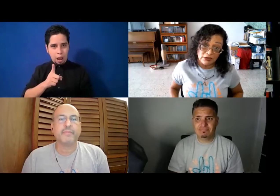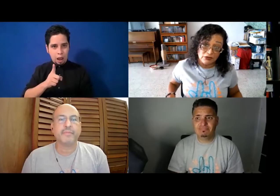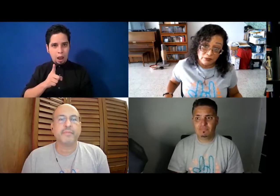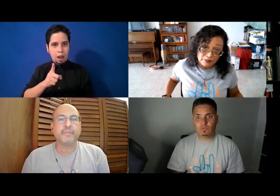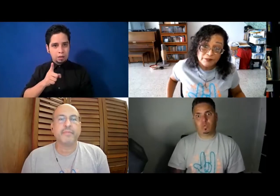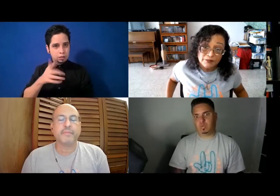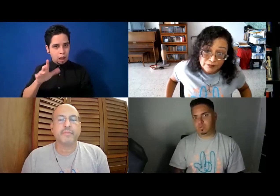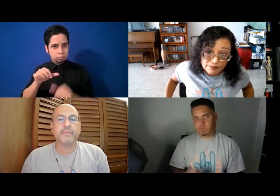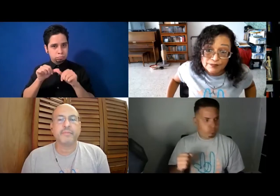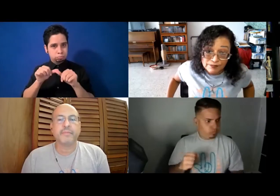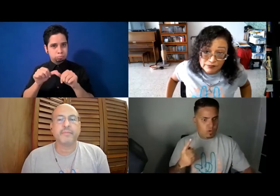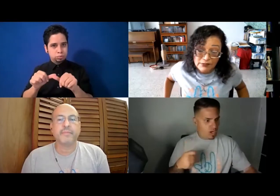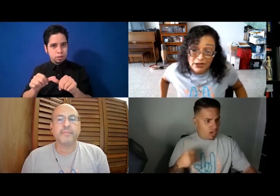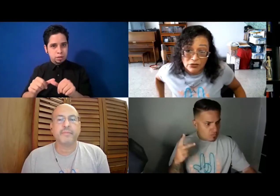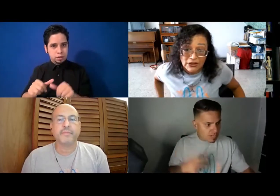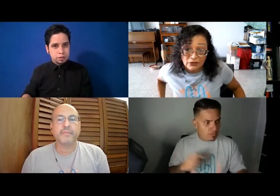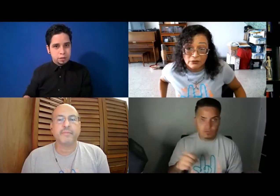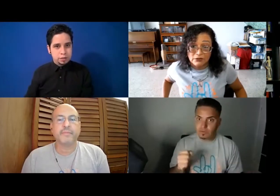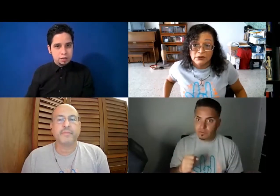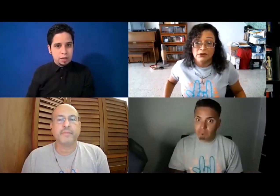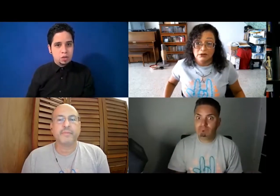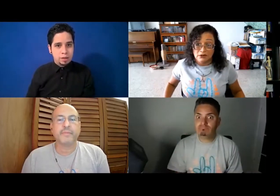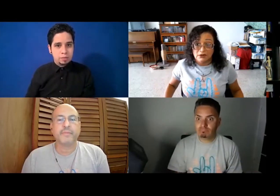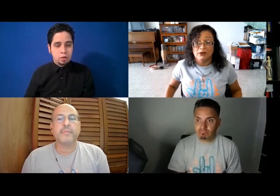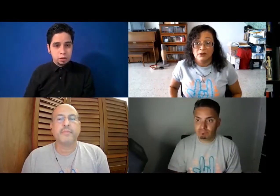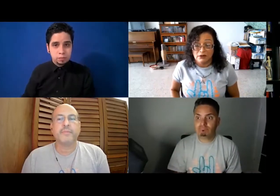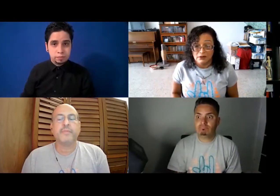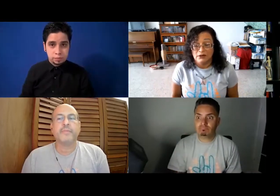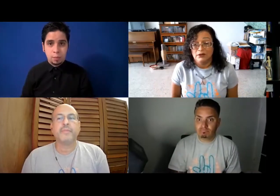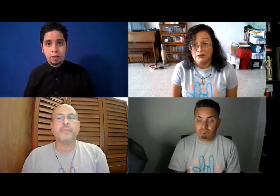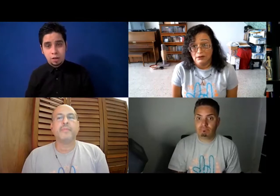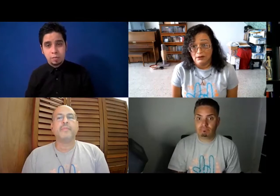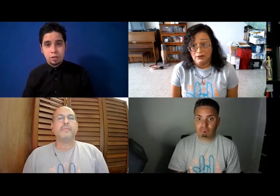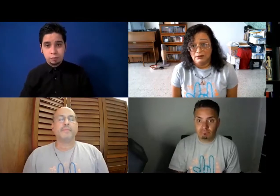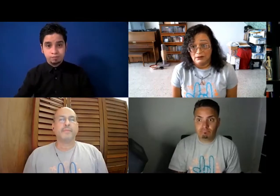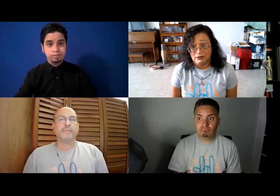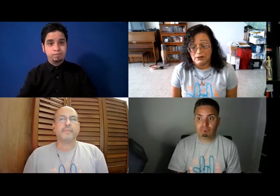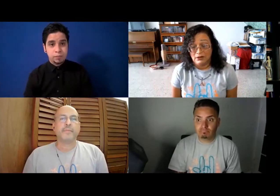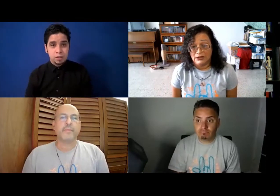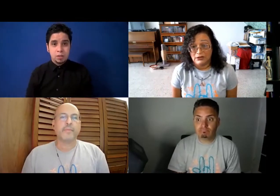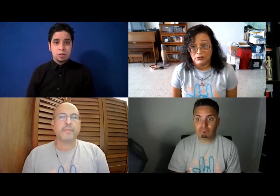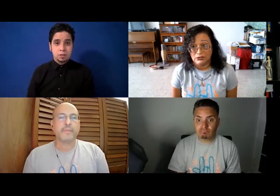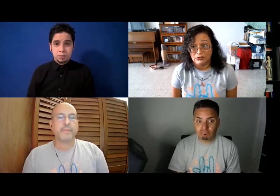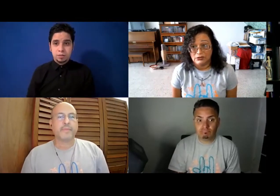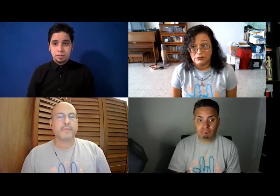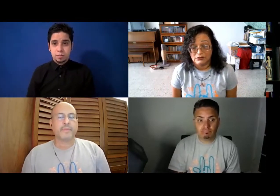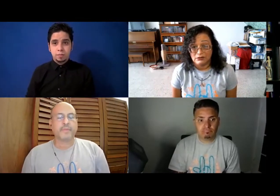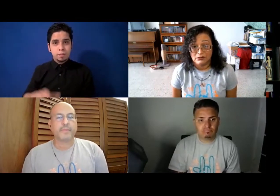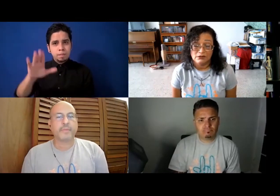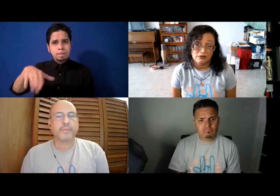de esto, año y medio. Año y medio, correcto, estamos así año y medio. Ay, Líos. Quisiera saber,